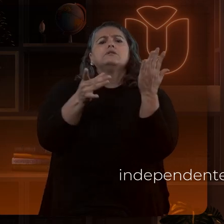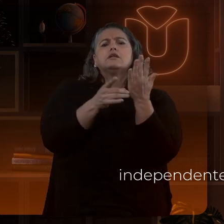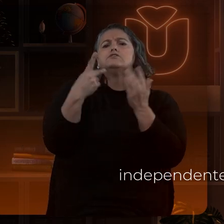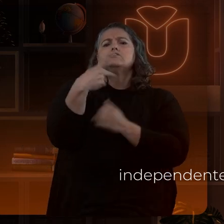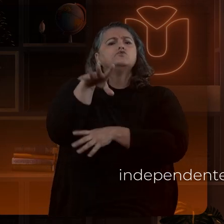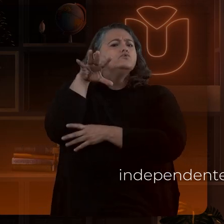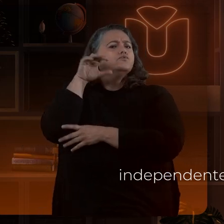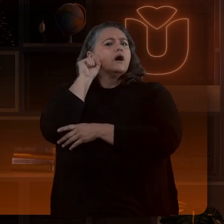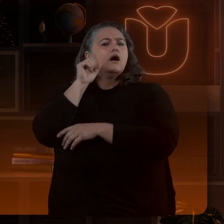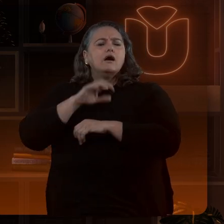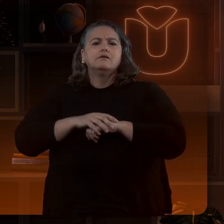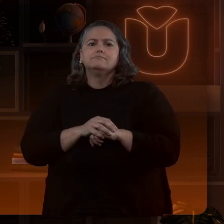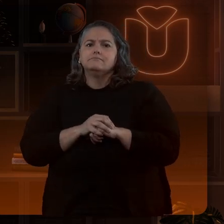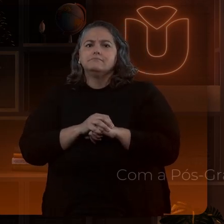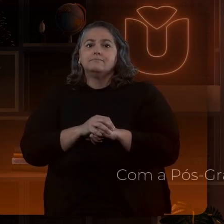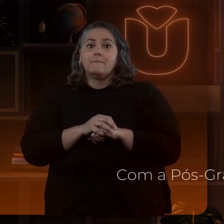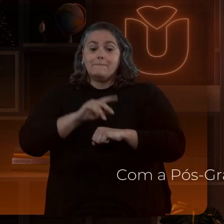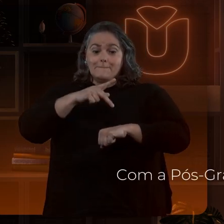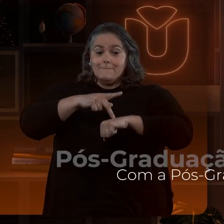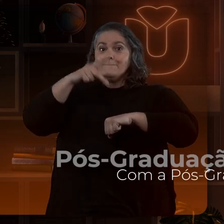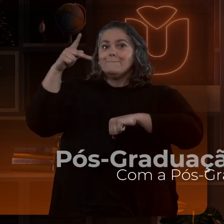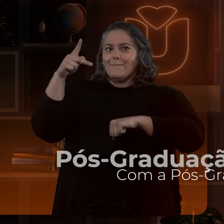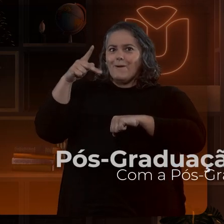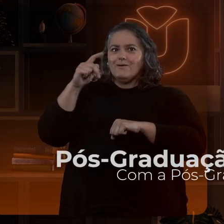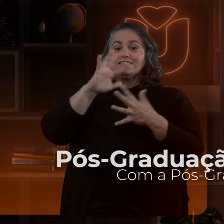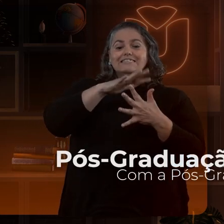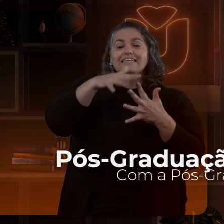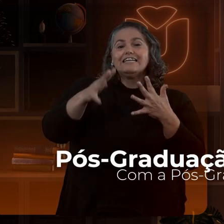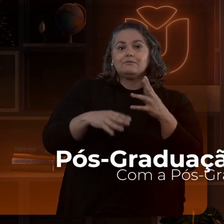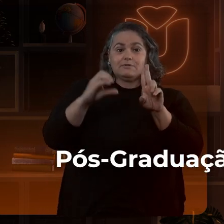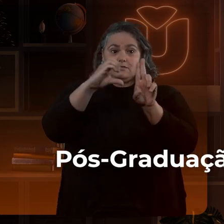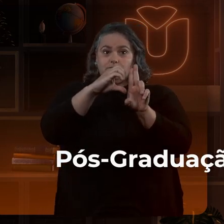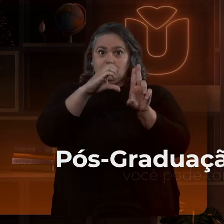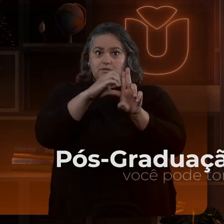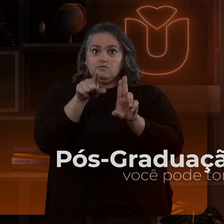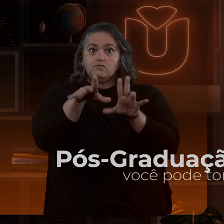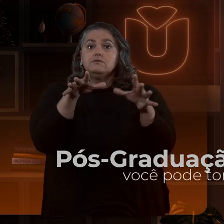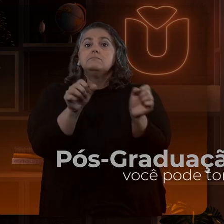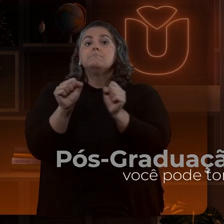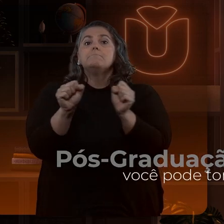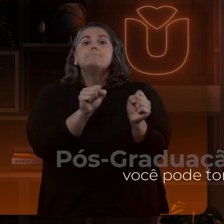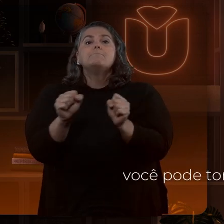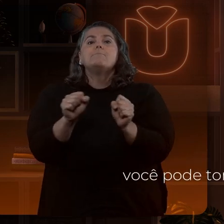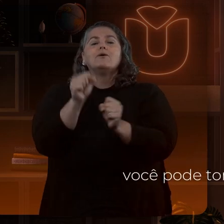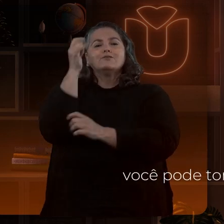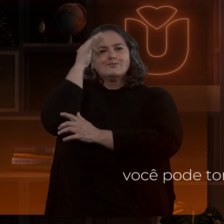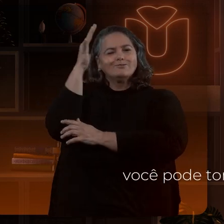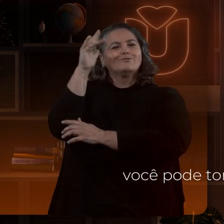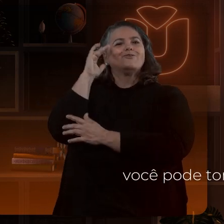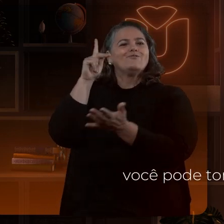auditivas. Com a pós-graduação em Libras da Uníngese, você pode tornar esse sonho uma realidade.